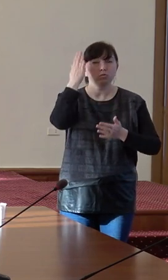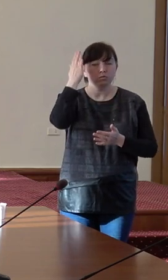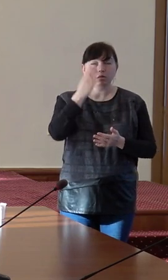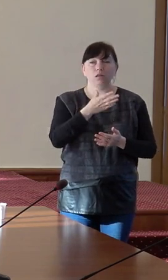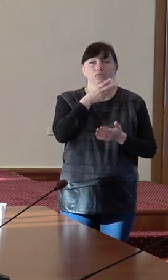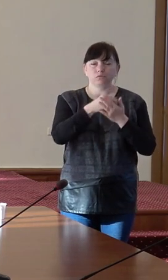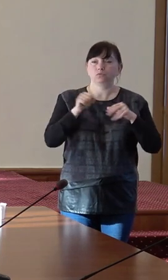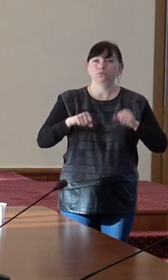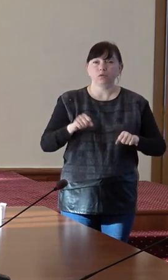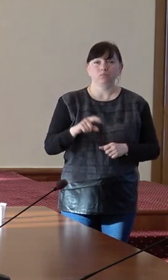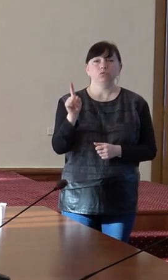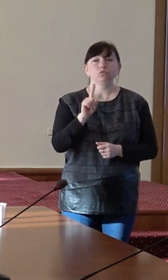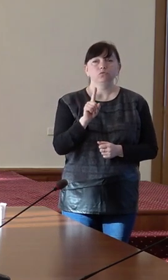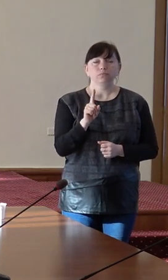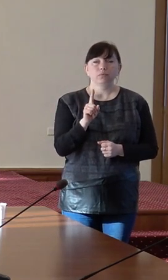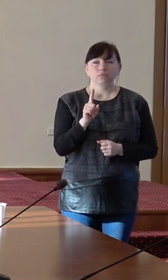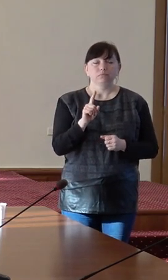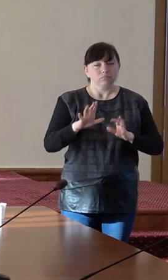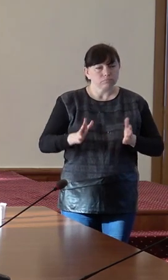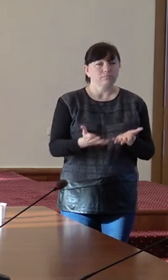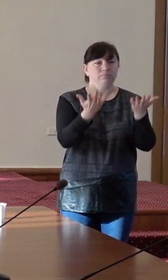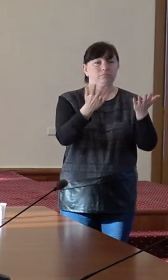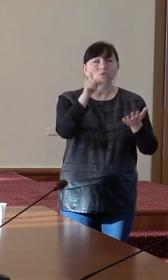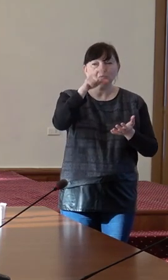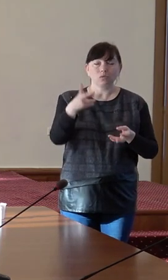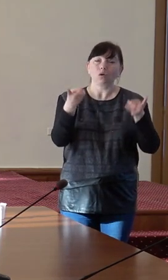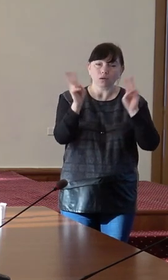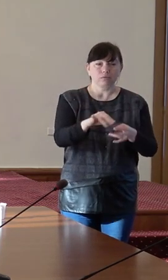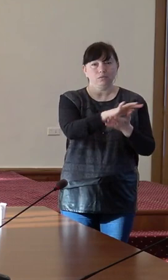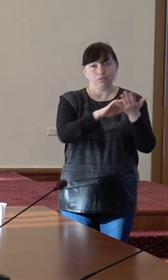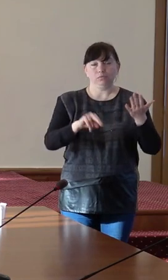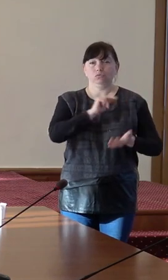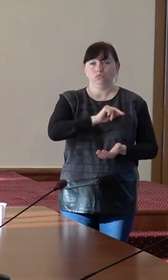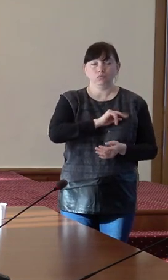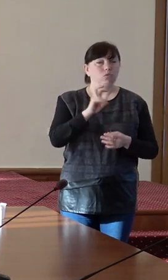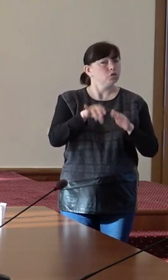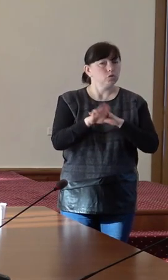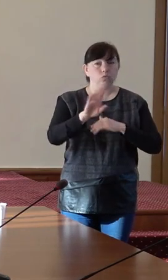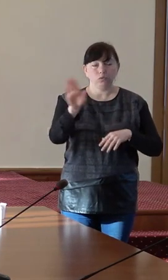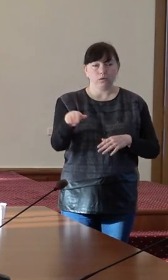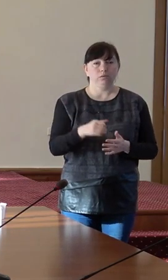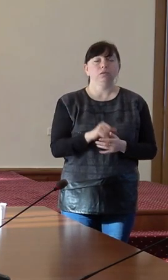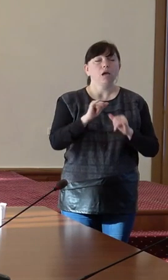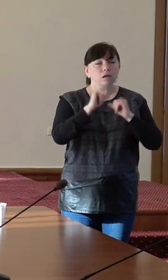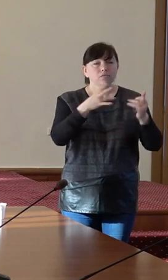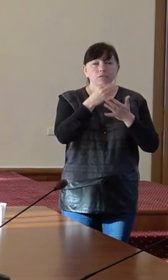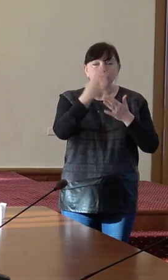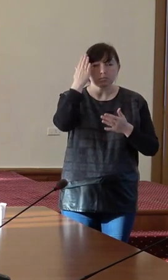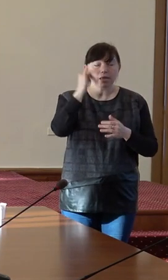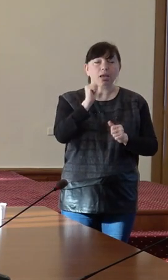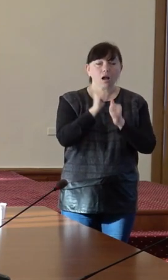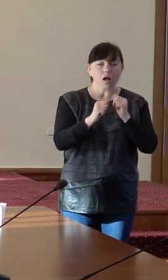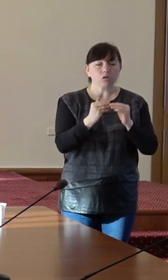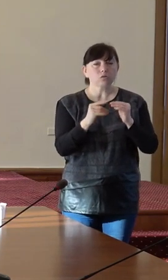pentru a încuraja colegii să rămână în sistem să-și dezvolte competențele și cu fiecare grad